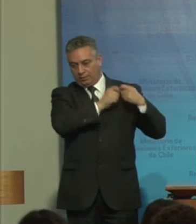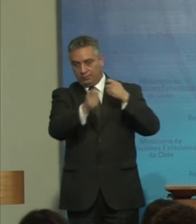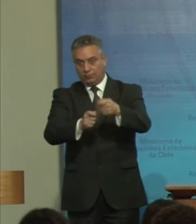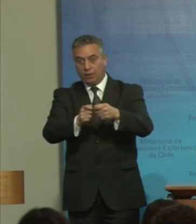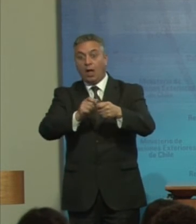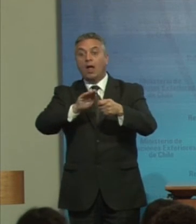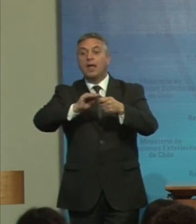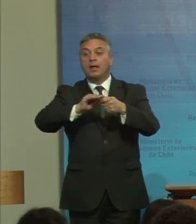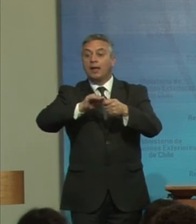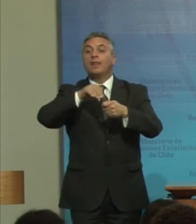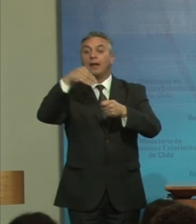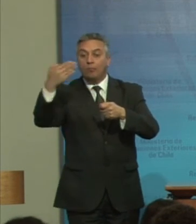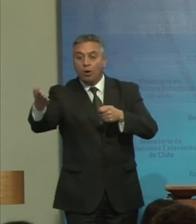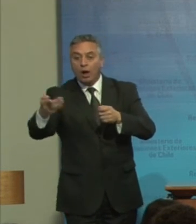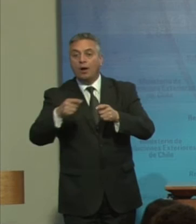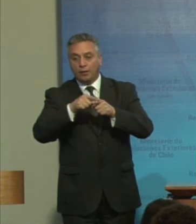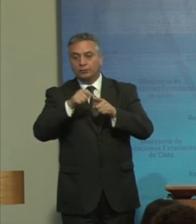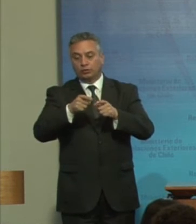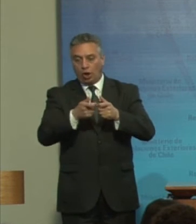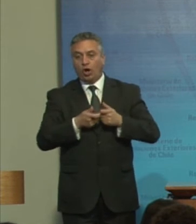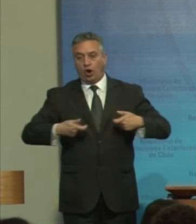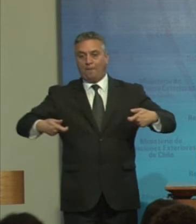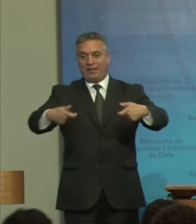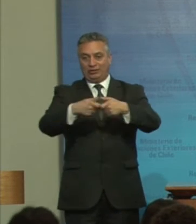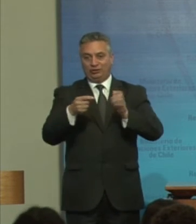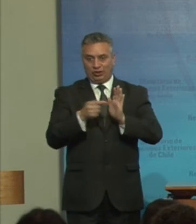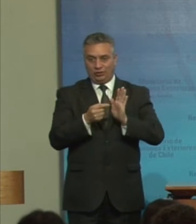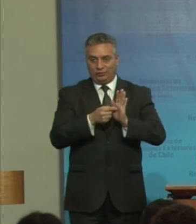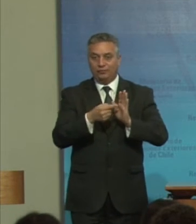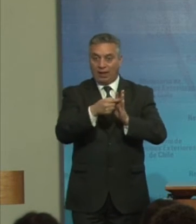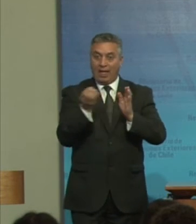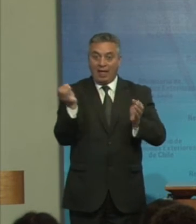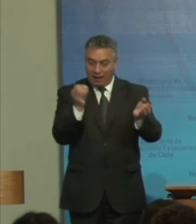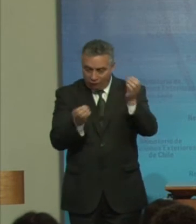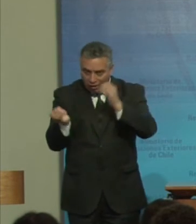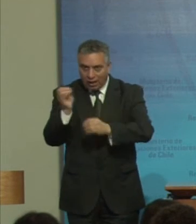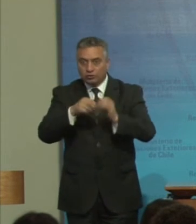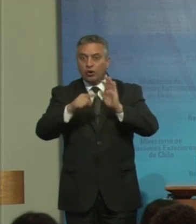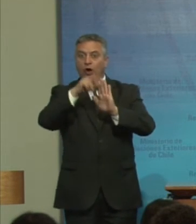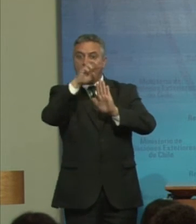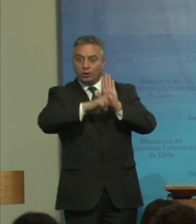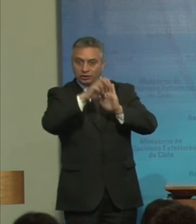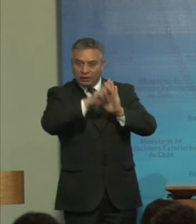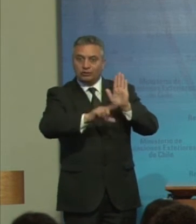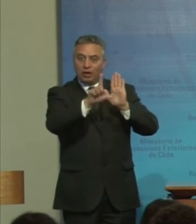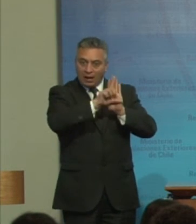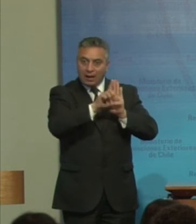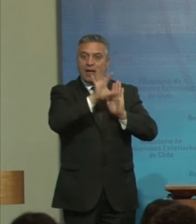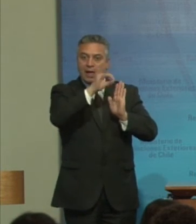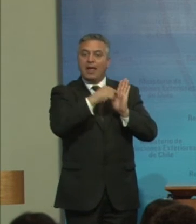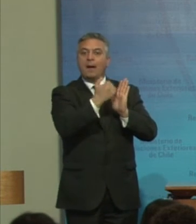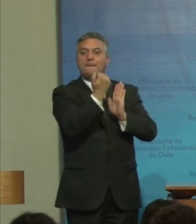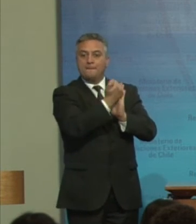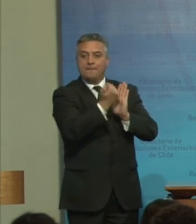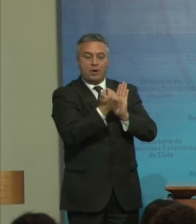Propuestas De esta comisión Acá En la elaboración De los proyectos De ley Y los programas